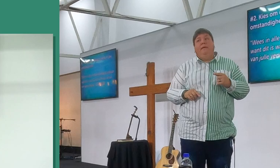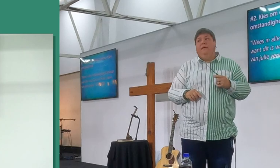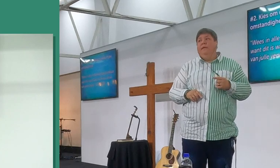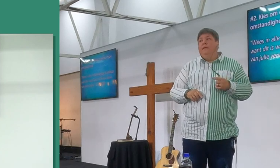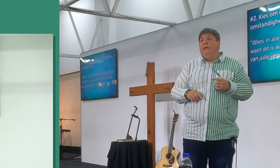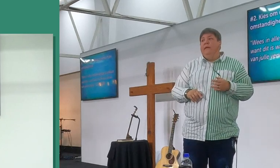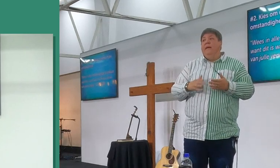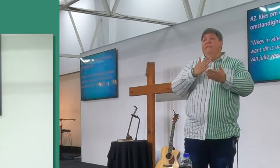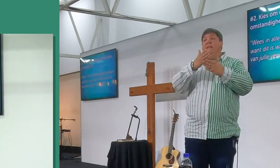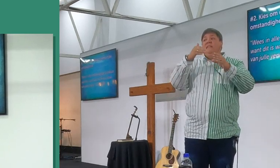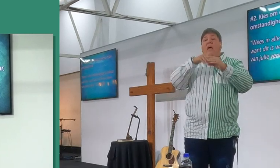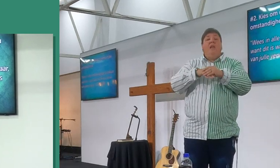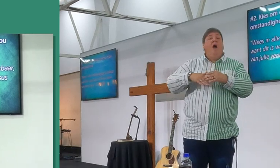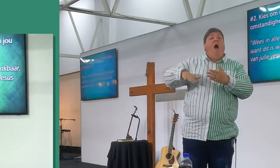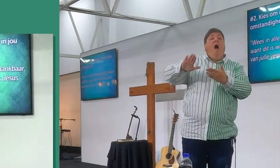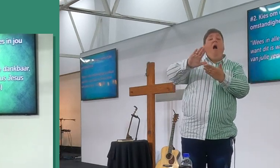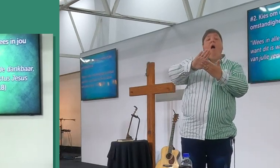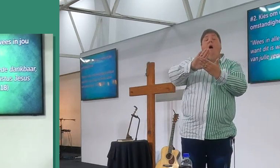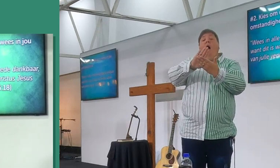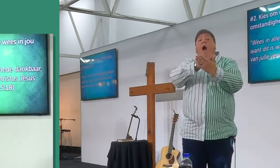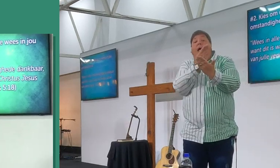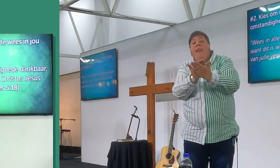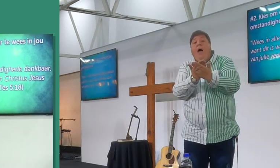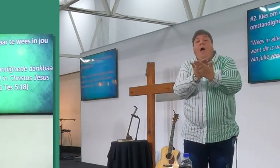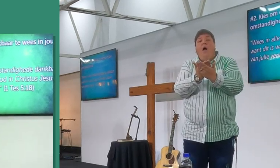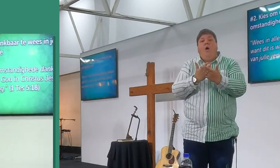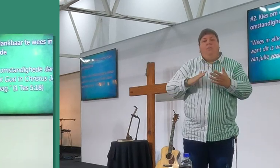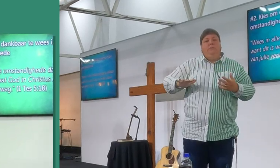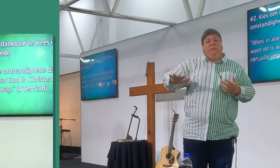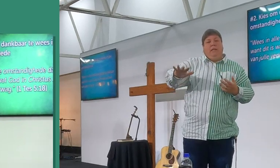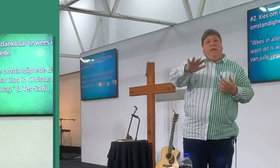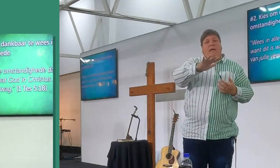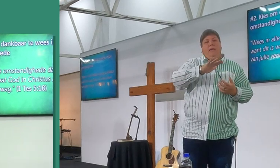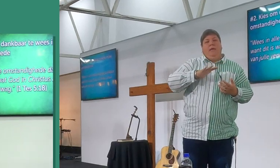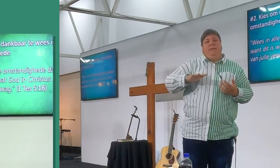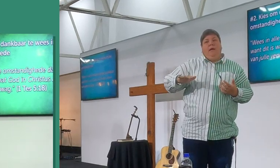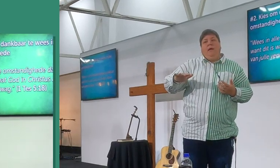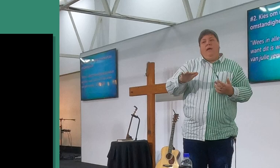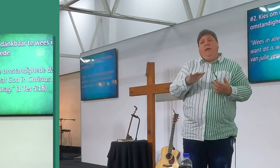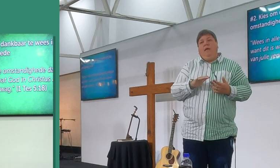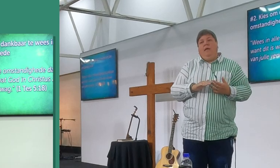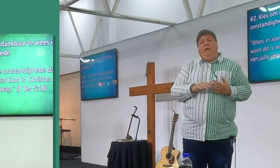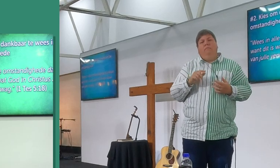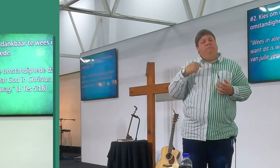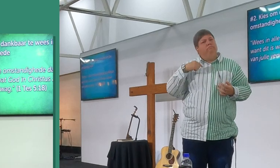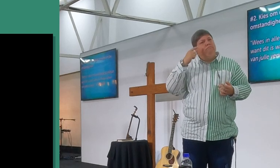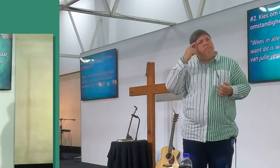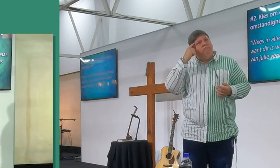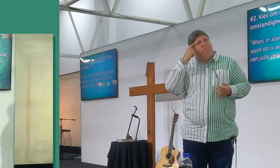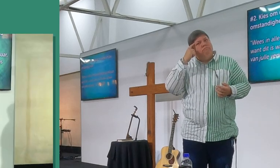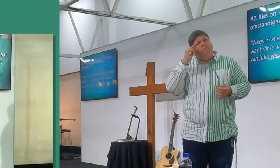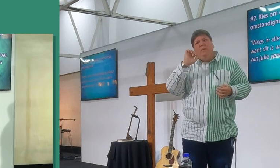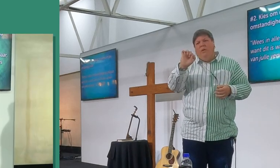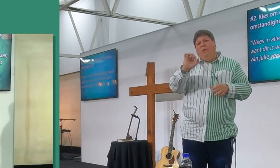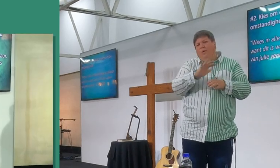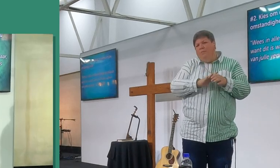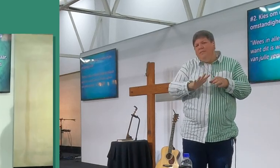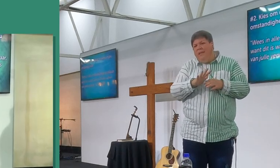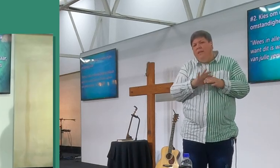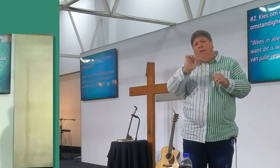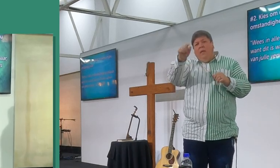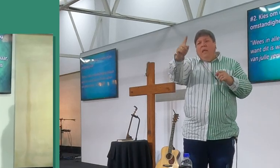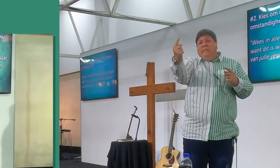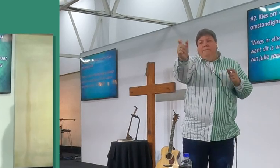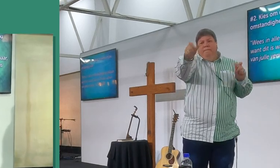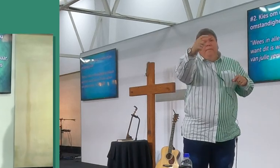wees in, alle, ok, wees in alle omstandighere, alle omstandighere, nou denk ek gauw, wat is jou omstandighere, denk gauw in